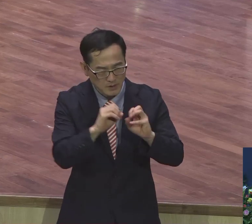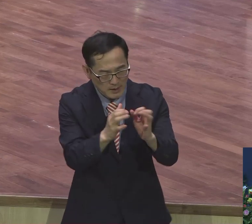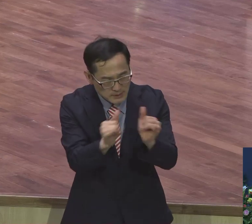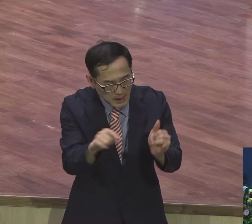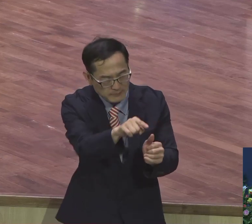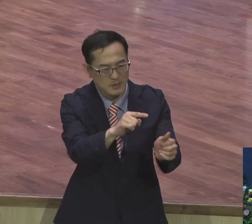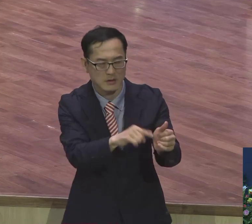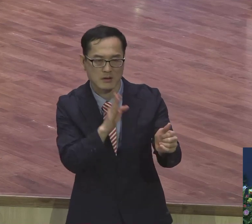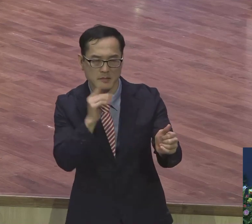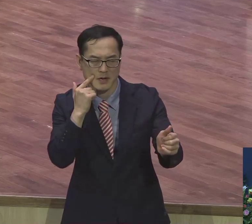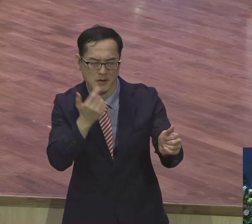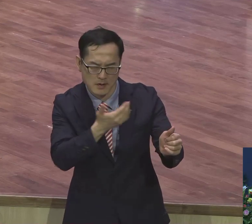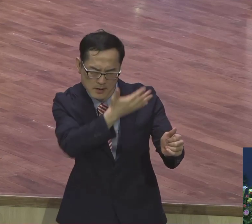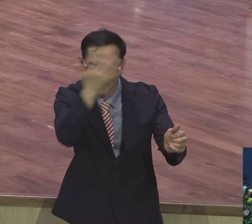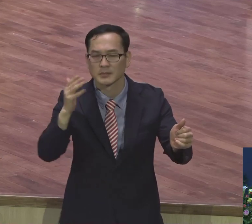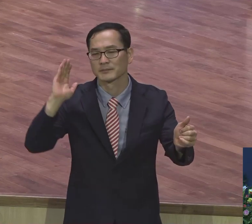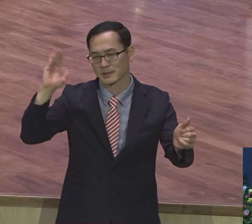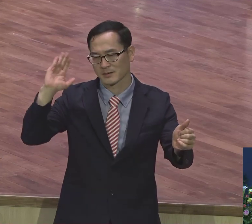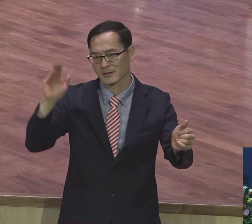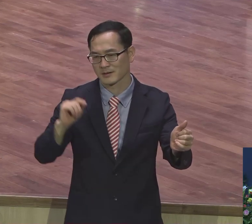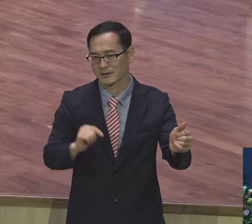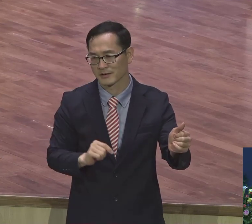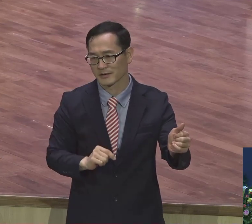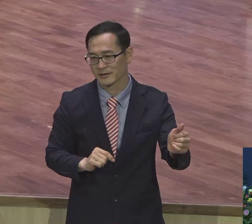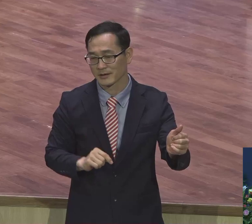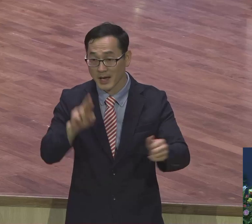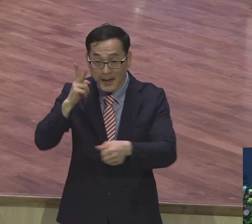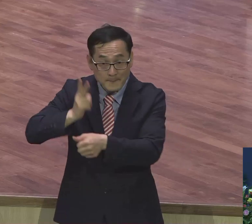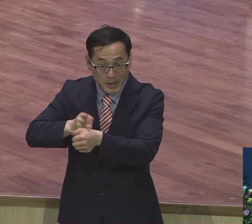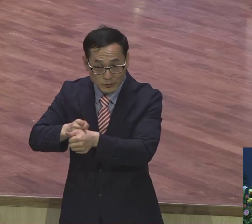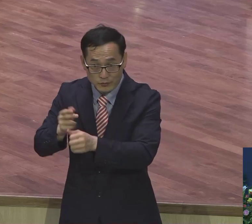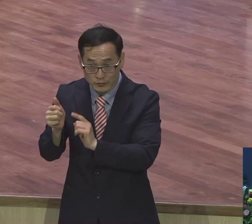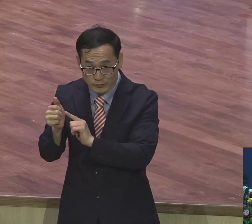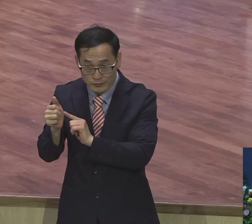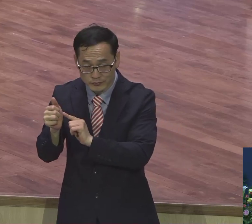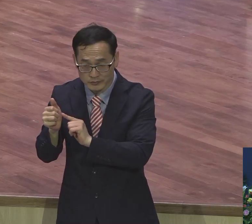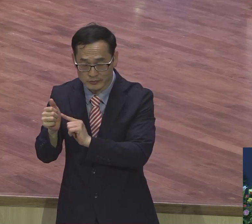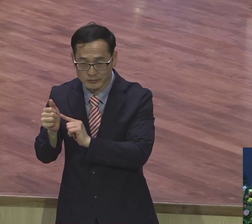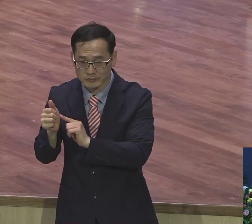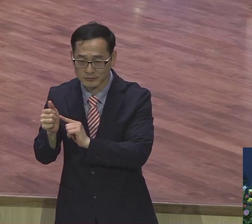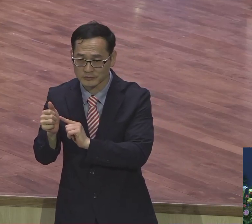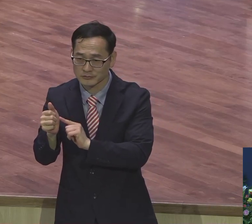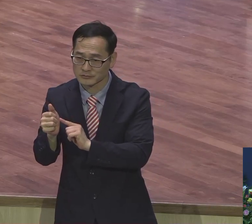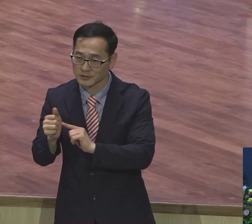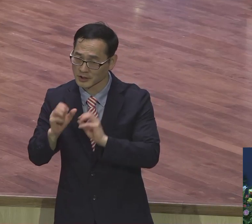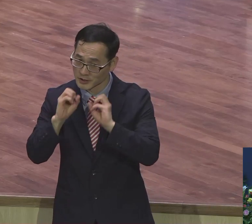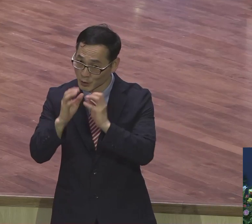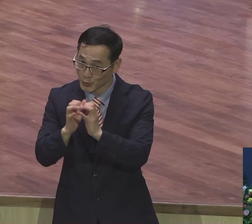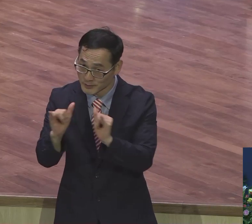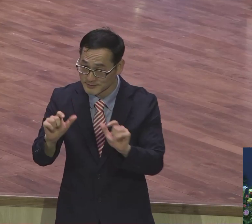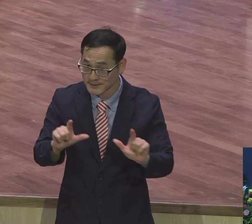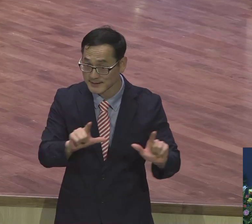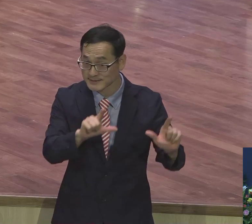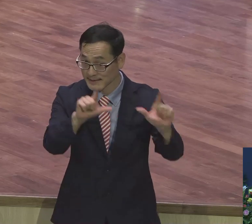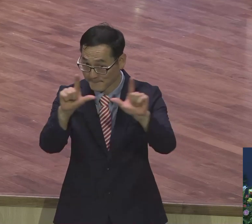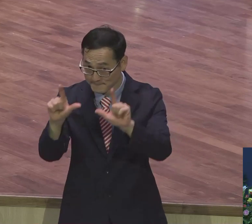사도 바울은 참 독특하게 전도자의 이 삶과